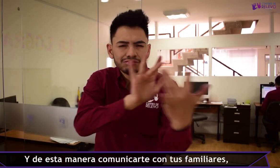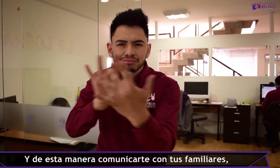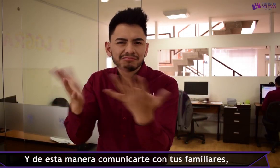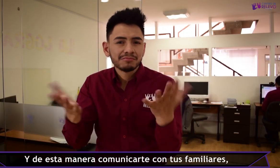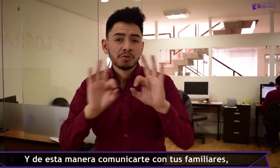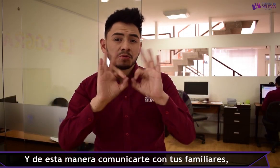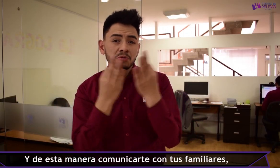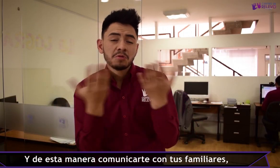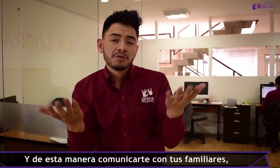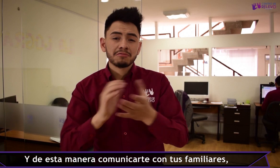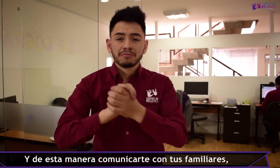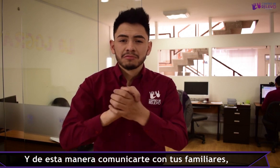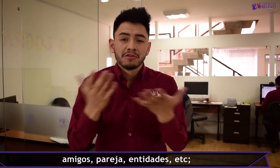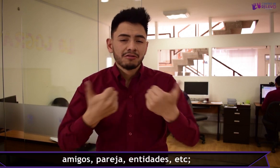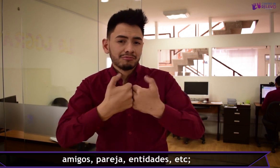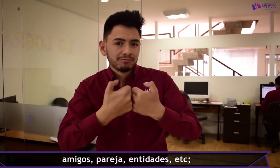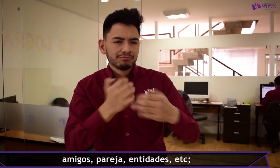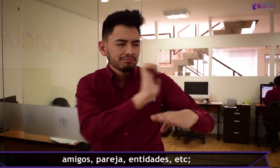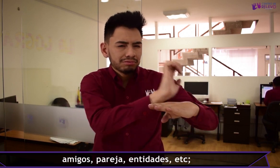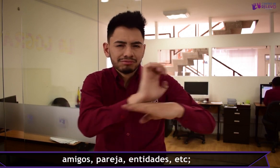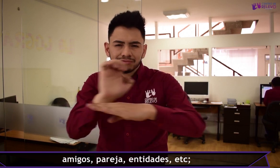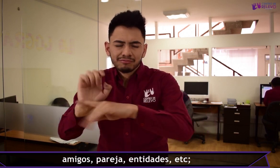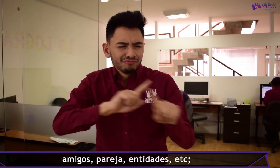familiares, amigos, pareja, entidades, etc.